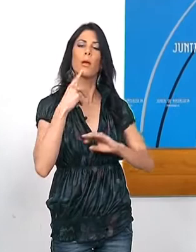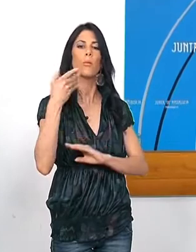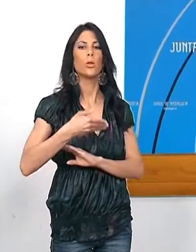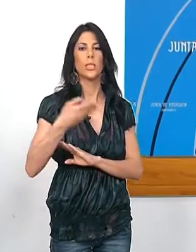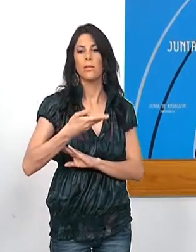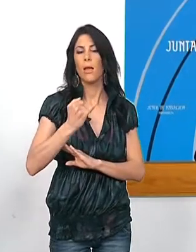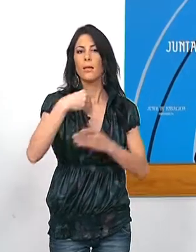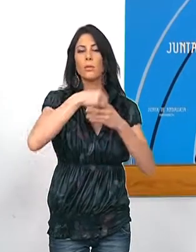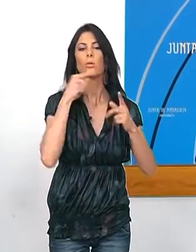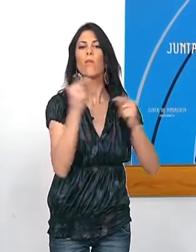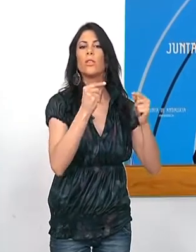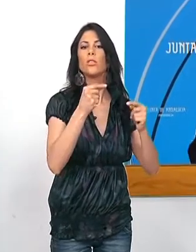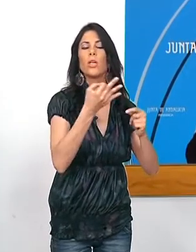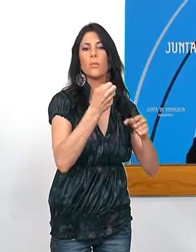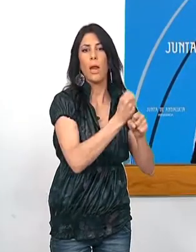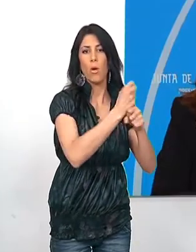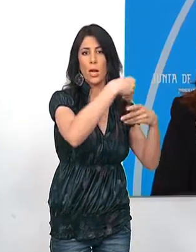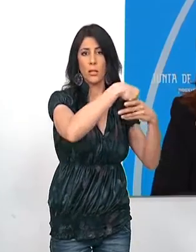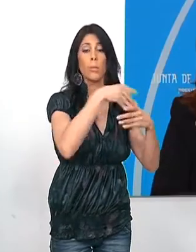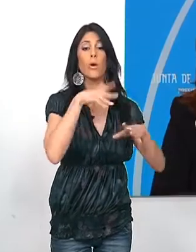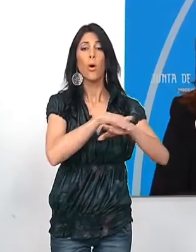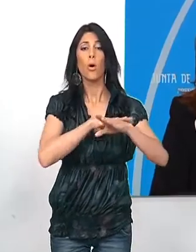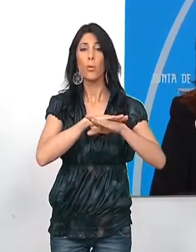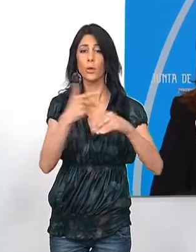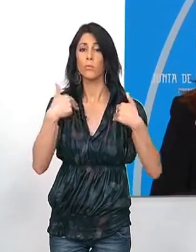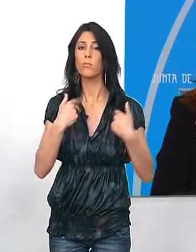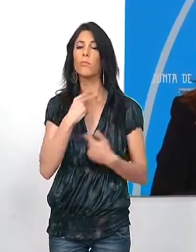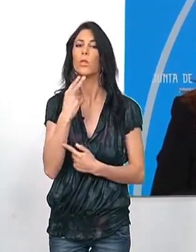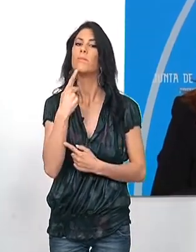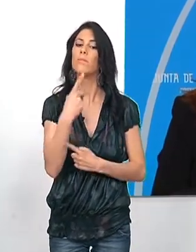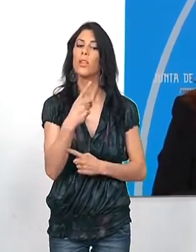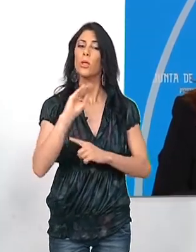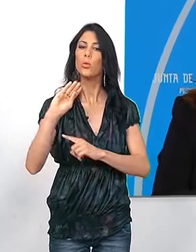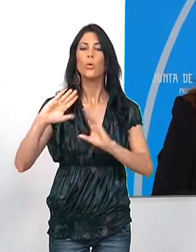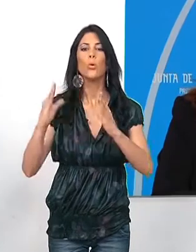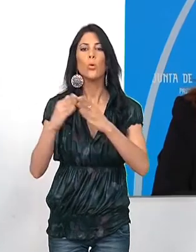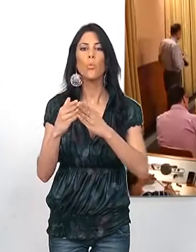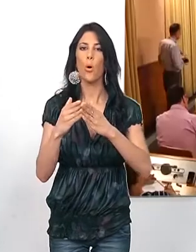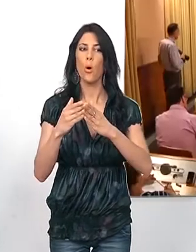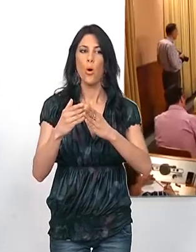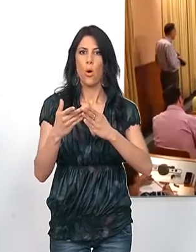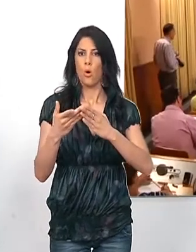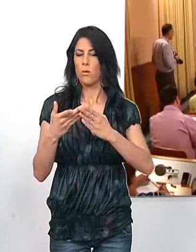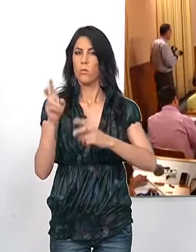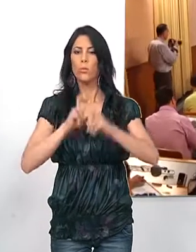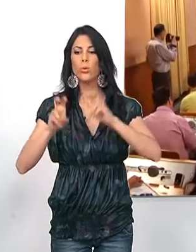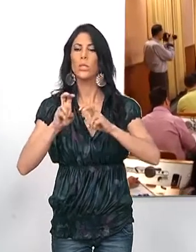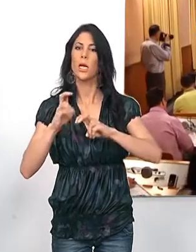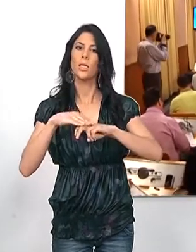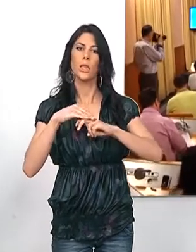importantes conflictos laborales, ha dicho. La portavoz del Gobierno en funciones asegura que su equipo no teme más ingresos en prisión y que su